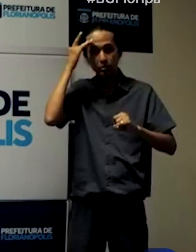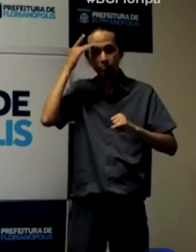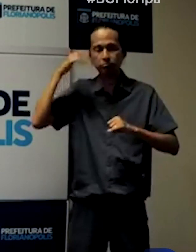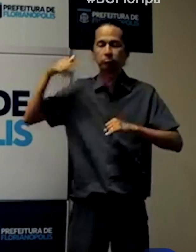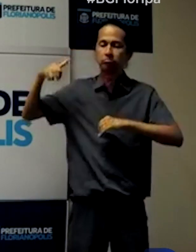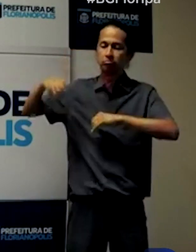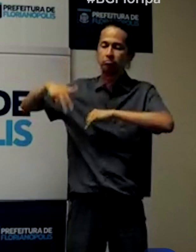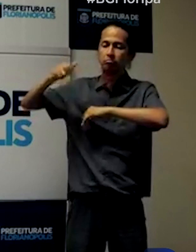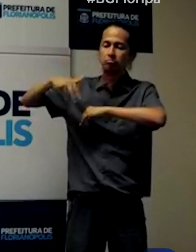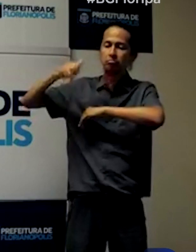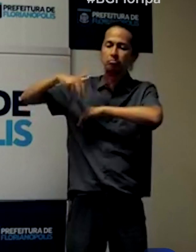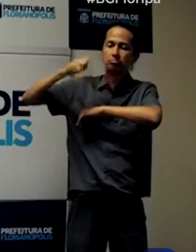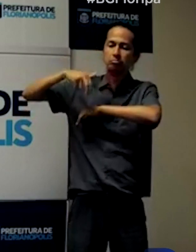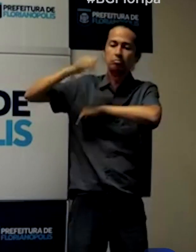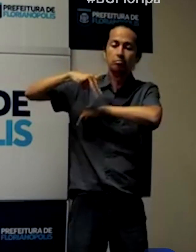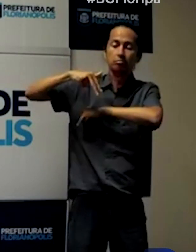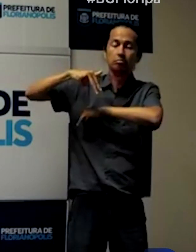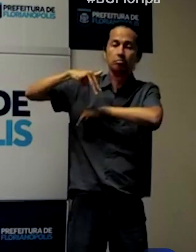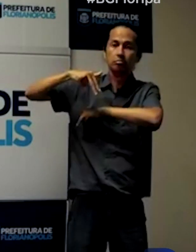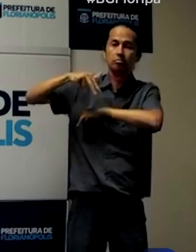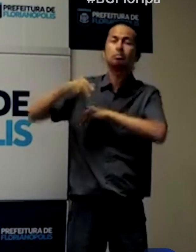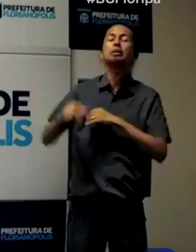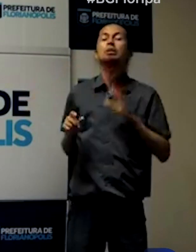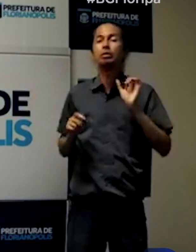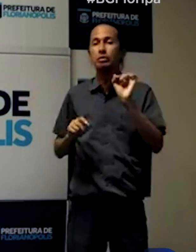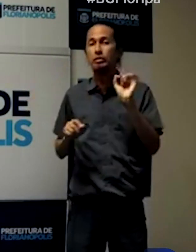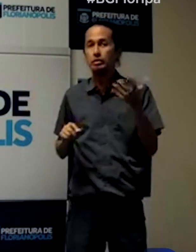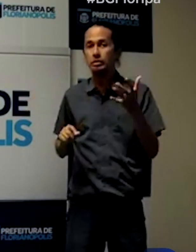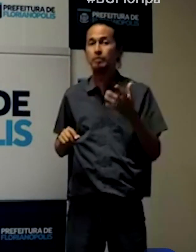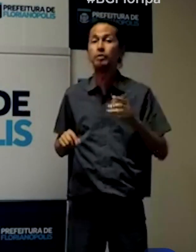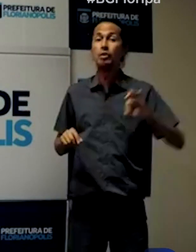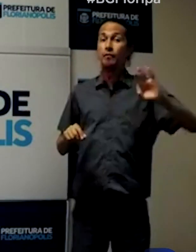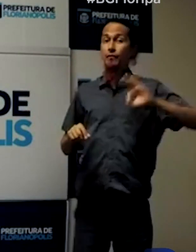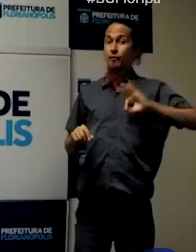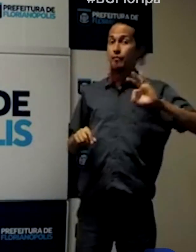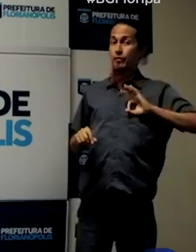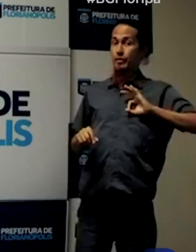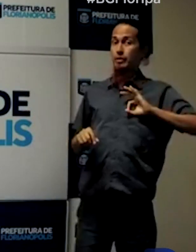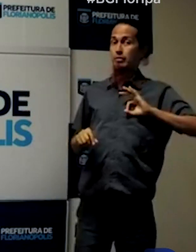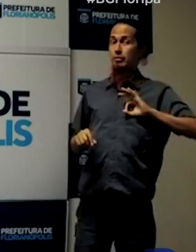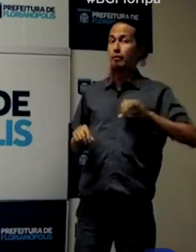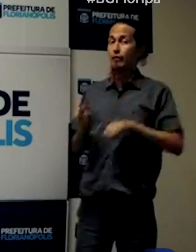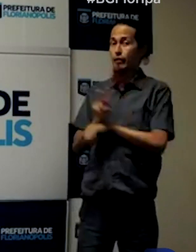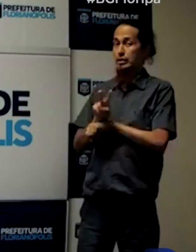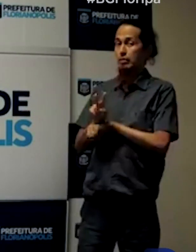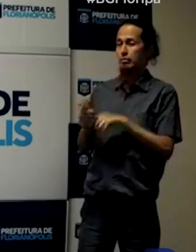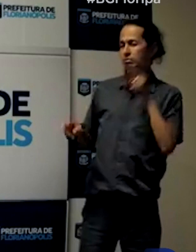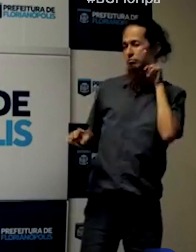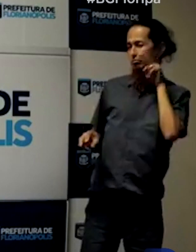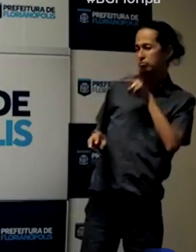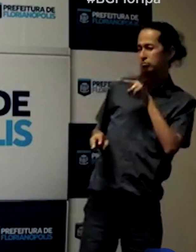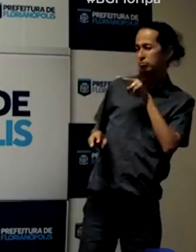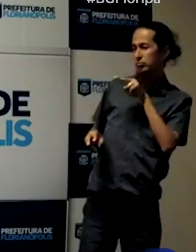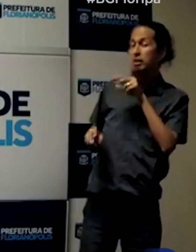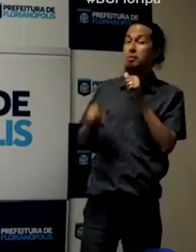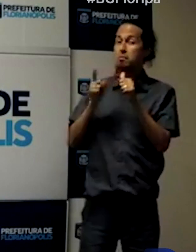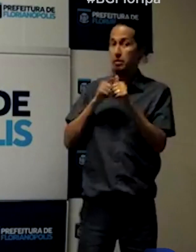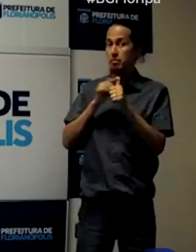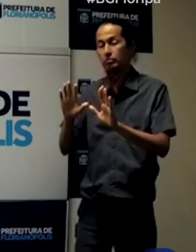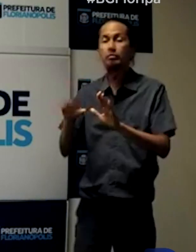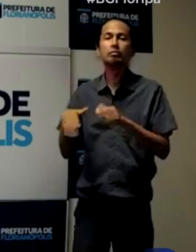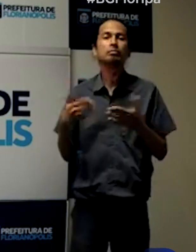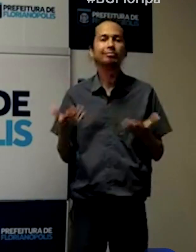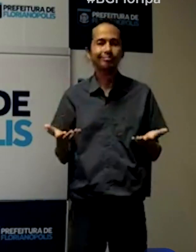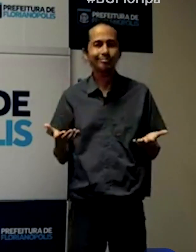vai estar lá, a fiscalização da vigilância sanitária vai estar lá. O primeiro passo é a advertência